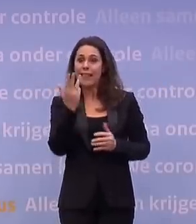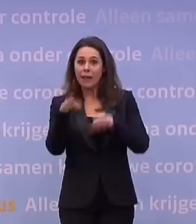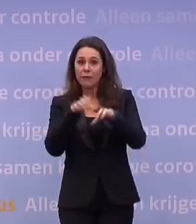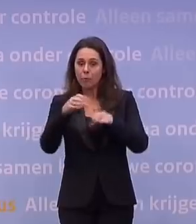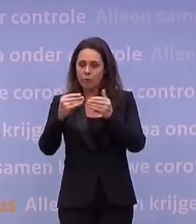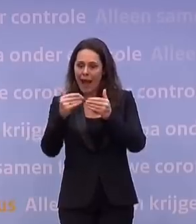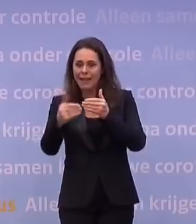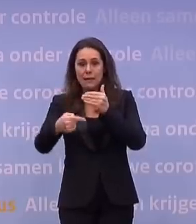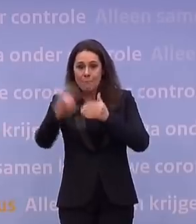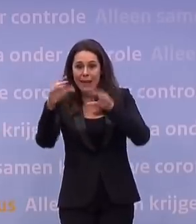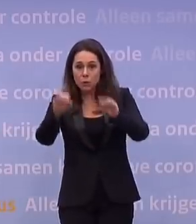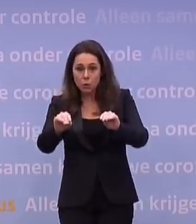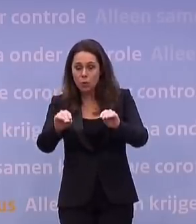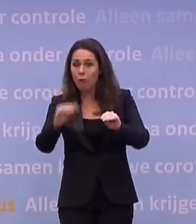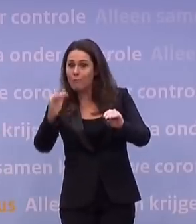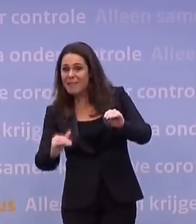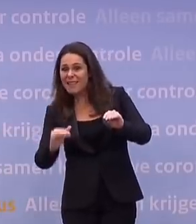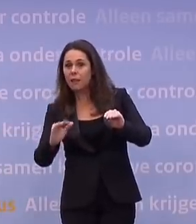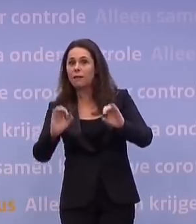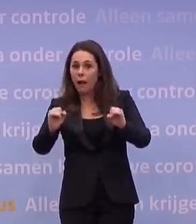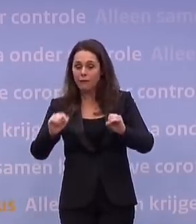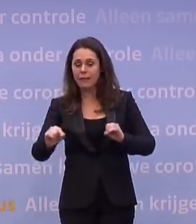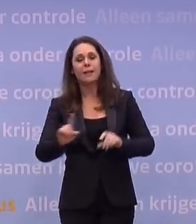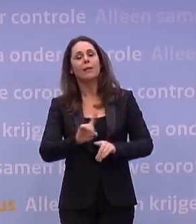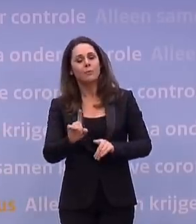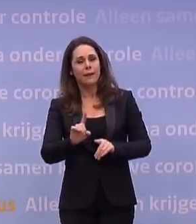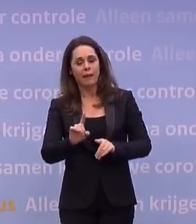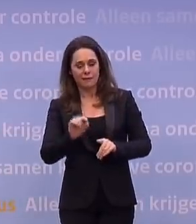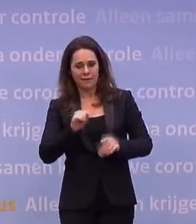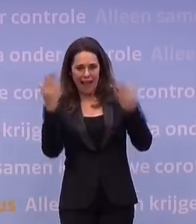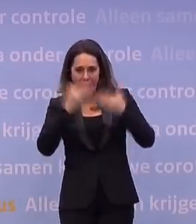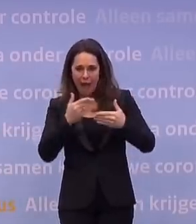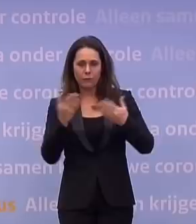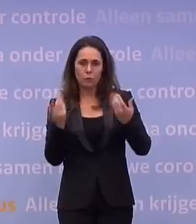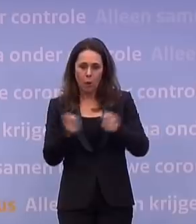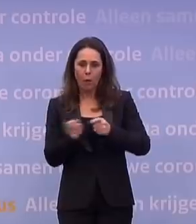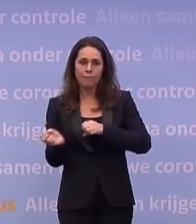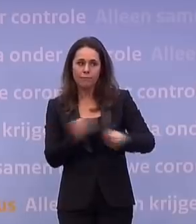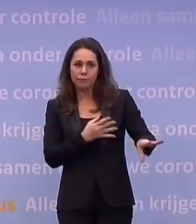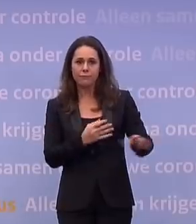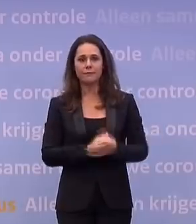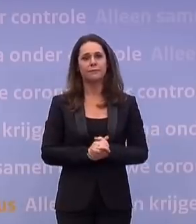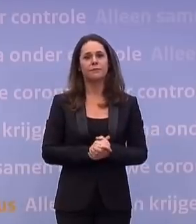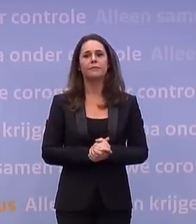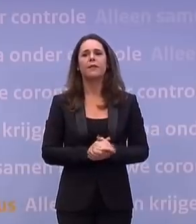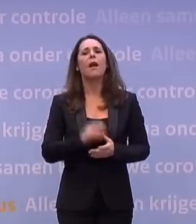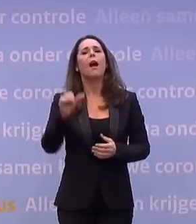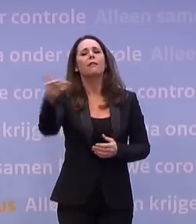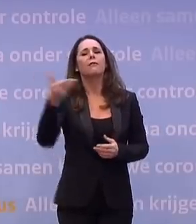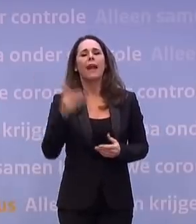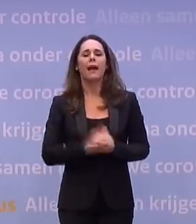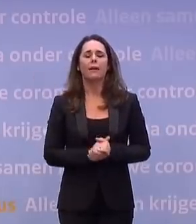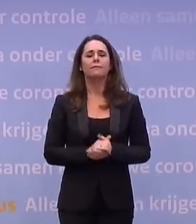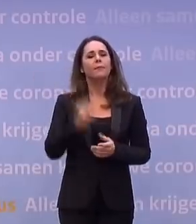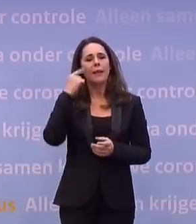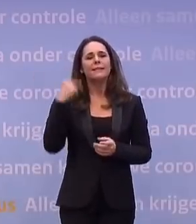negende, als het enigszins kan, die niet willen voortzetten. Oké, ik heb nog een andere vraag. Ik neem aan dat de